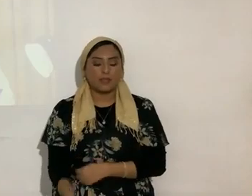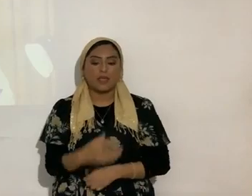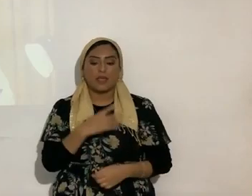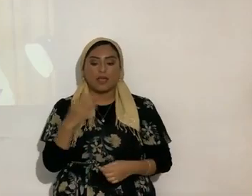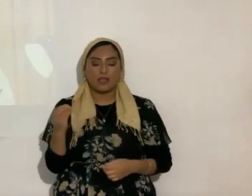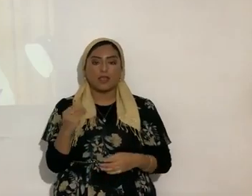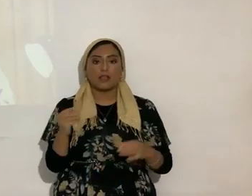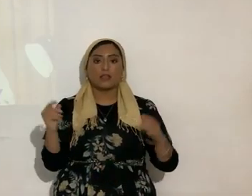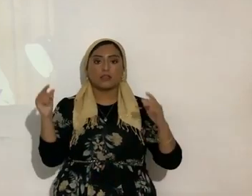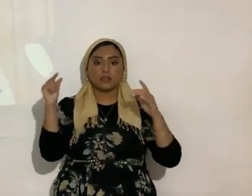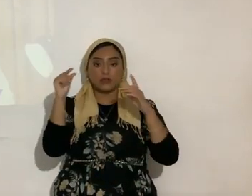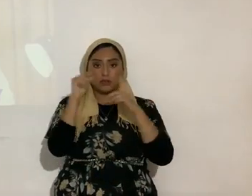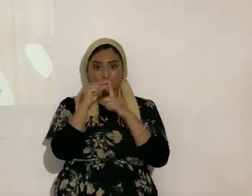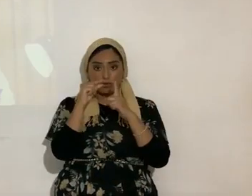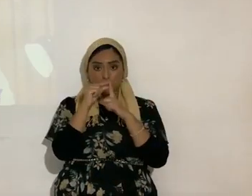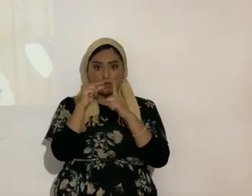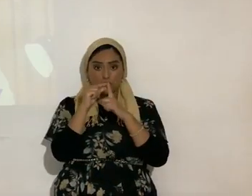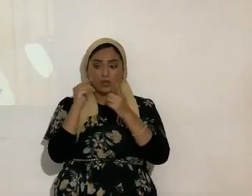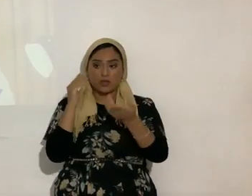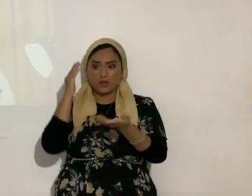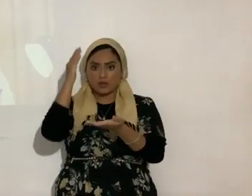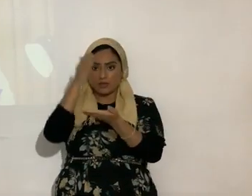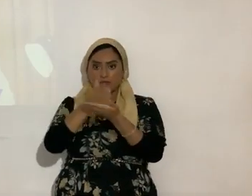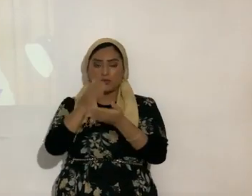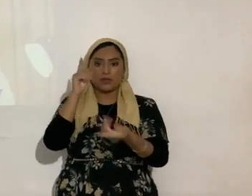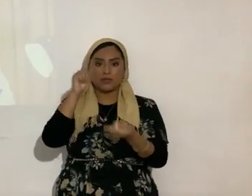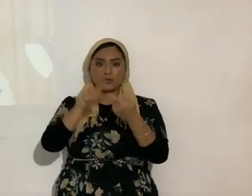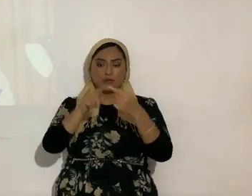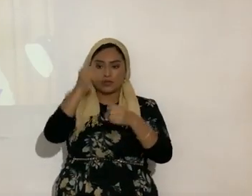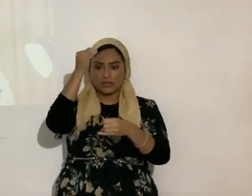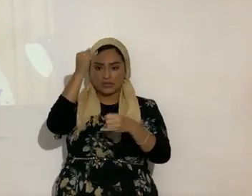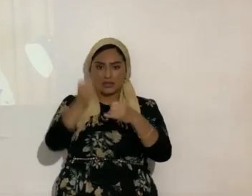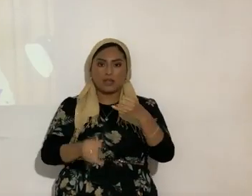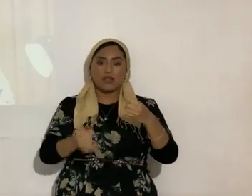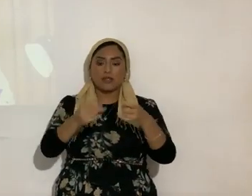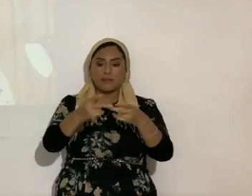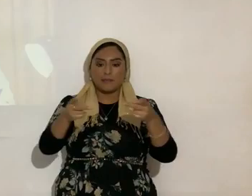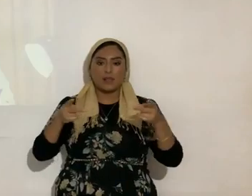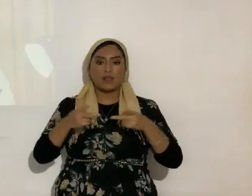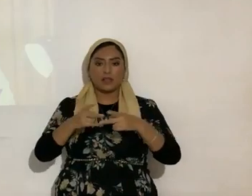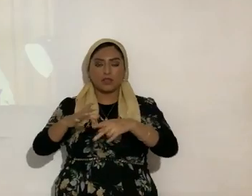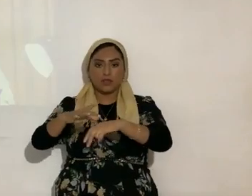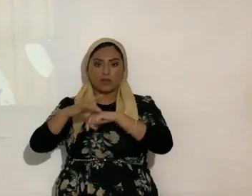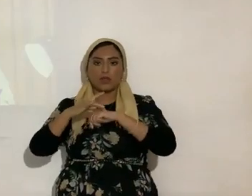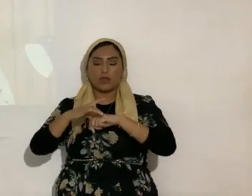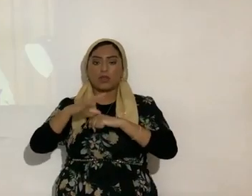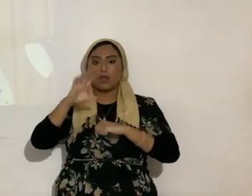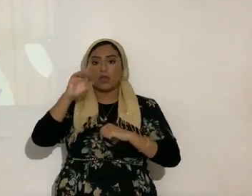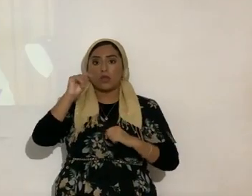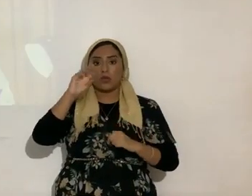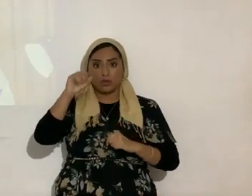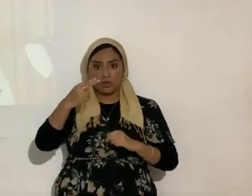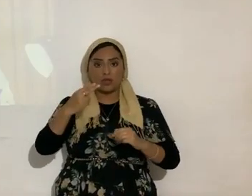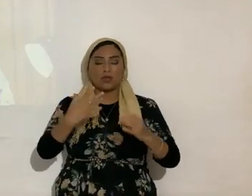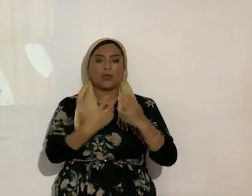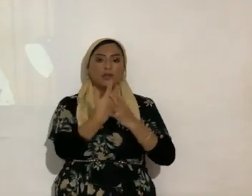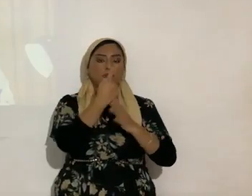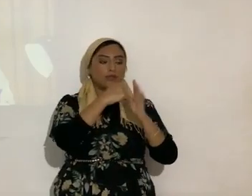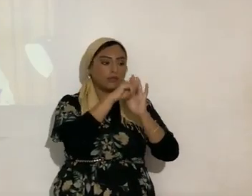palabra está llegando hasta el último rincón de la tierra la Torah el Brijalashah de